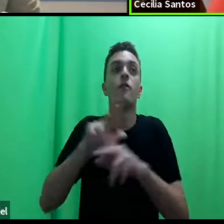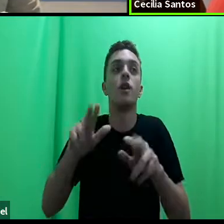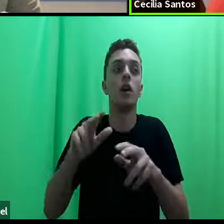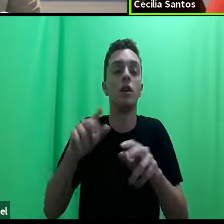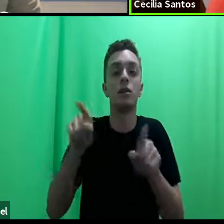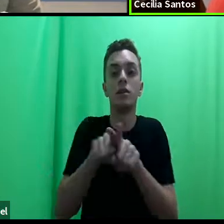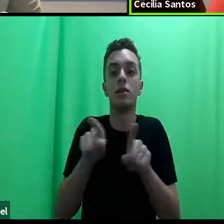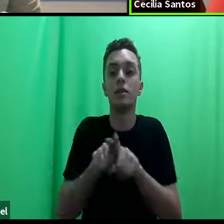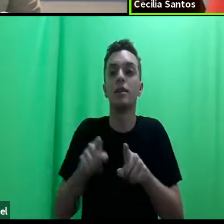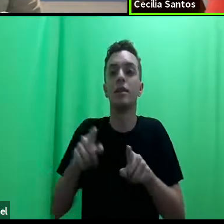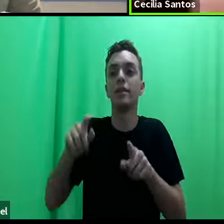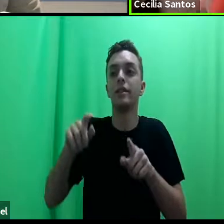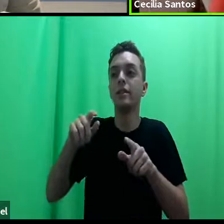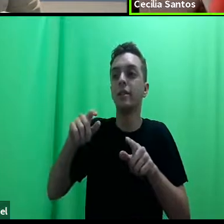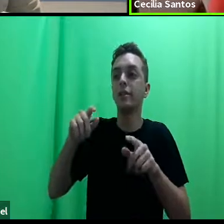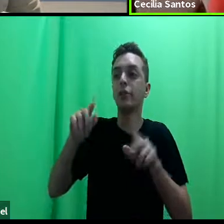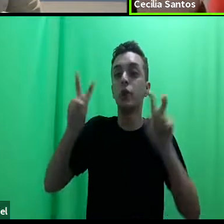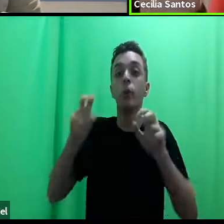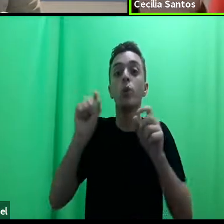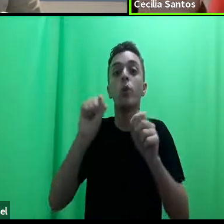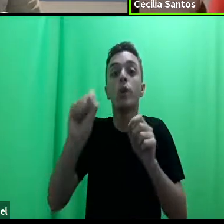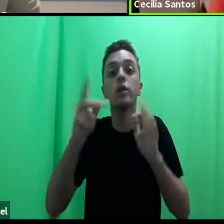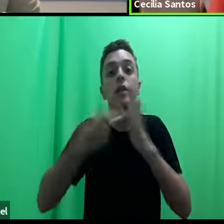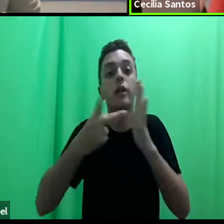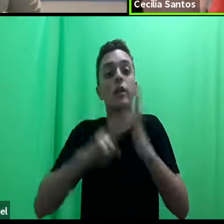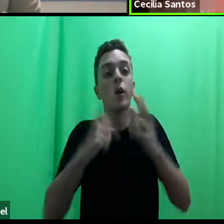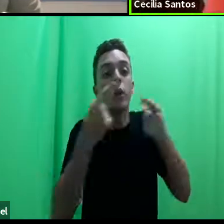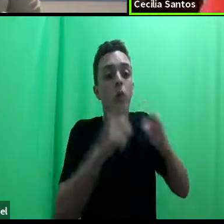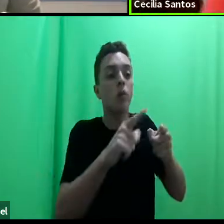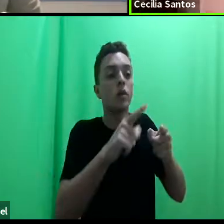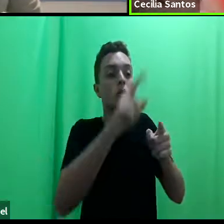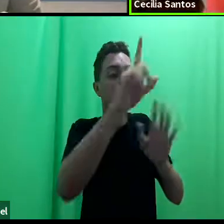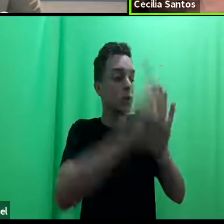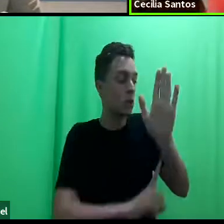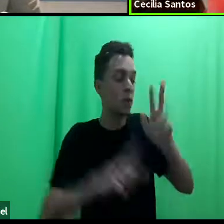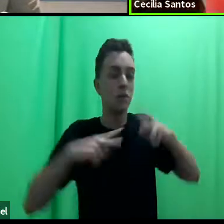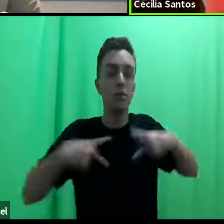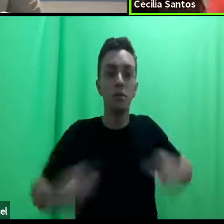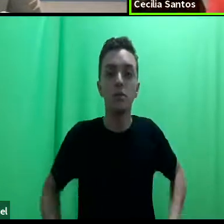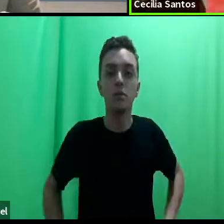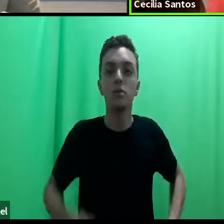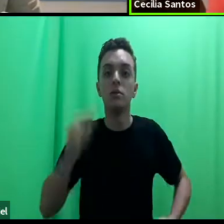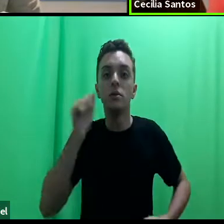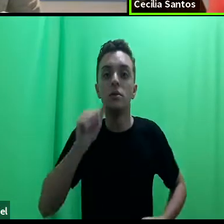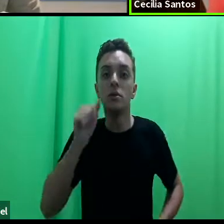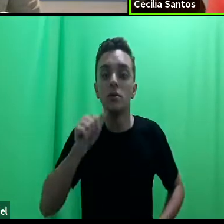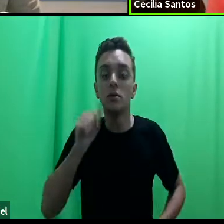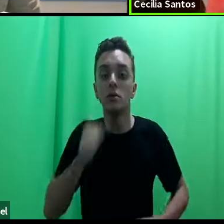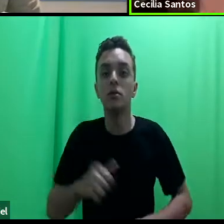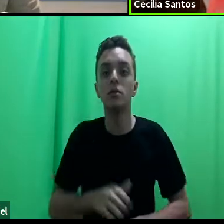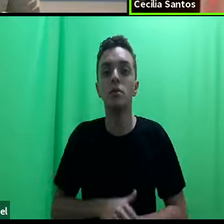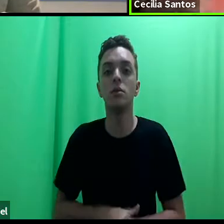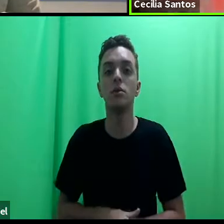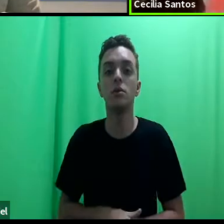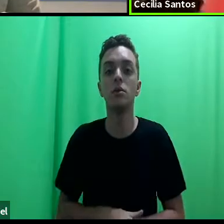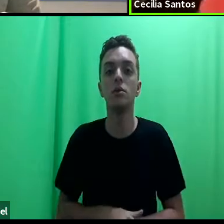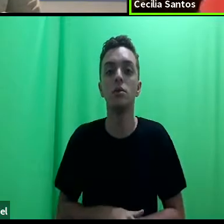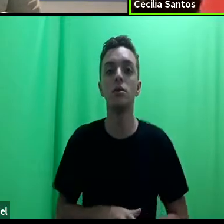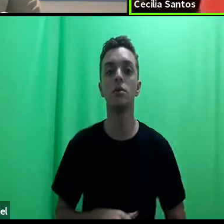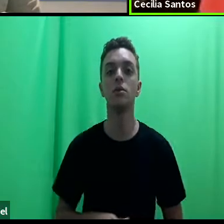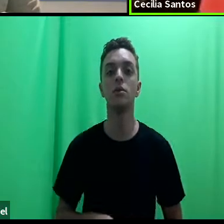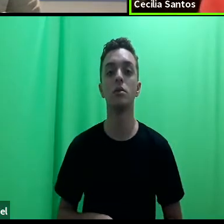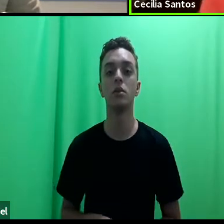em torno do que é violação de direitos humanos das mulheres, não é? Inclusive, diferenças entre as mulheres. Então,